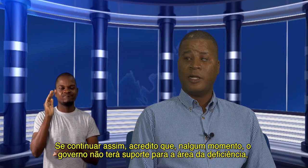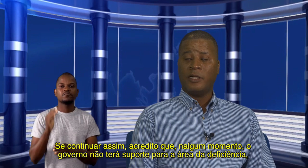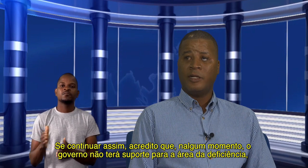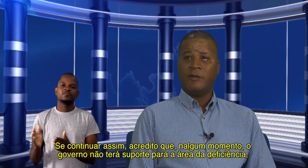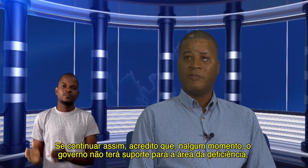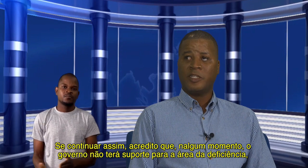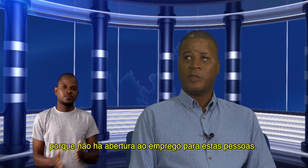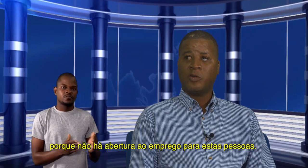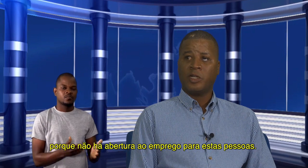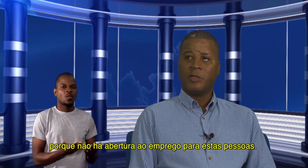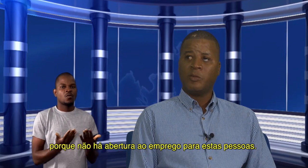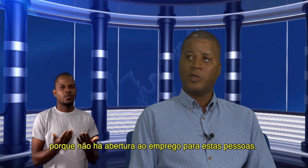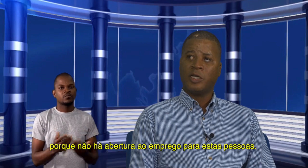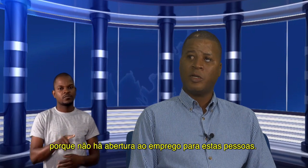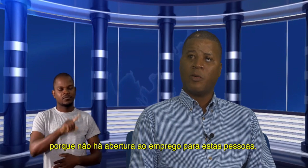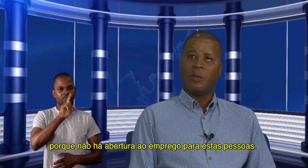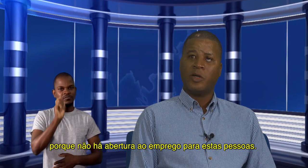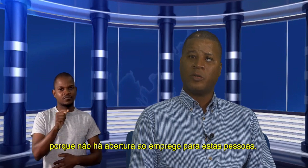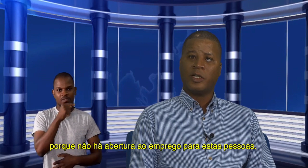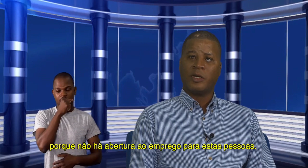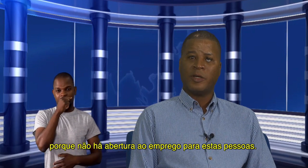da deficiência, porque não há abertura também